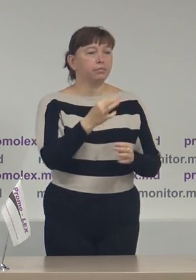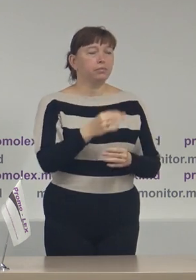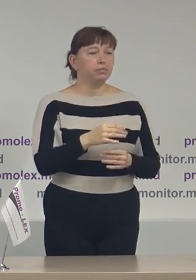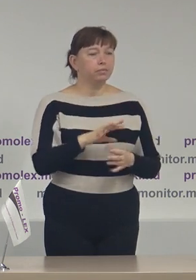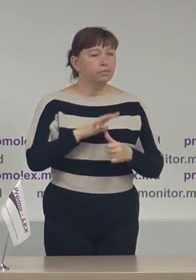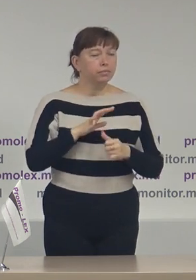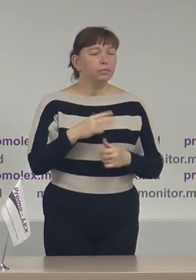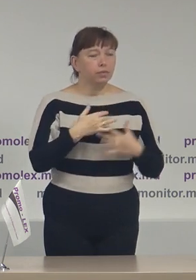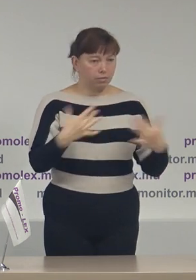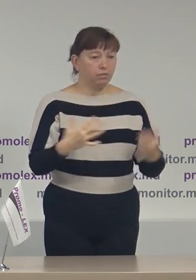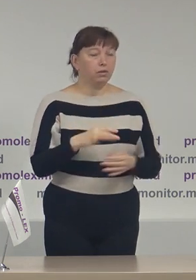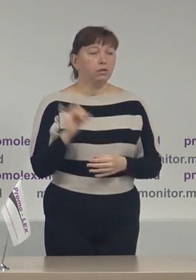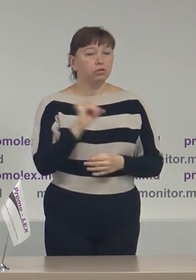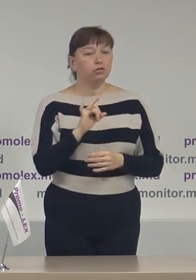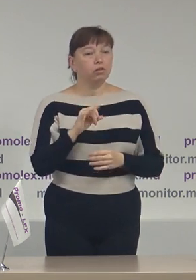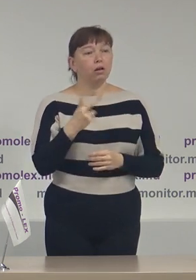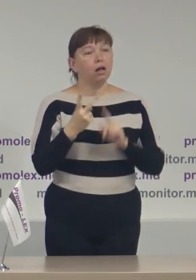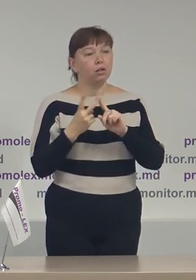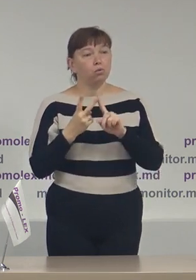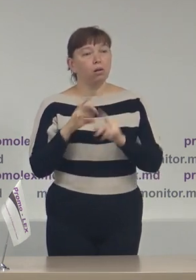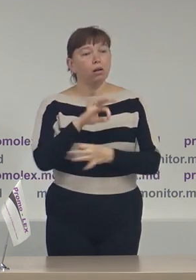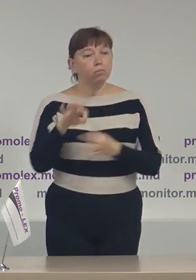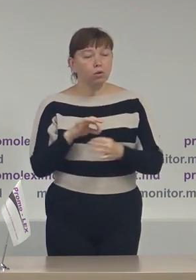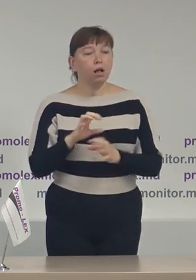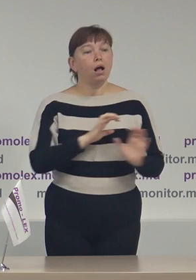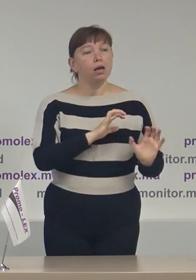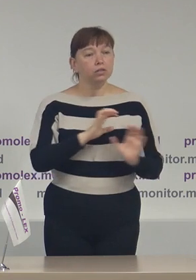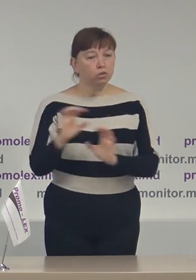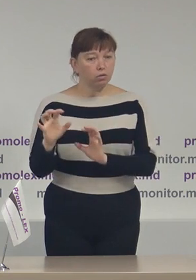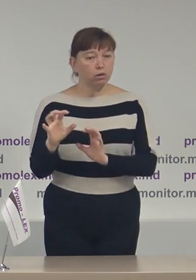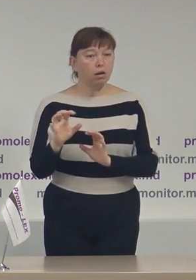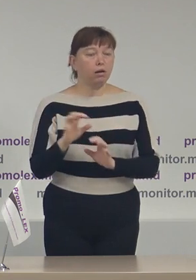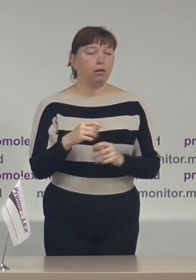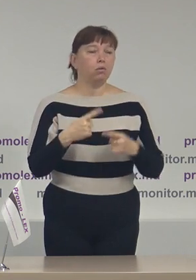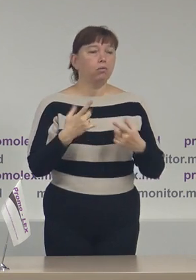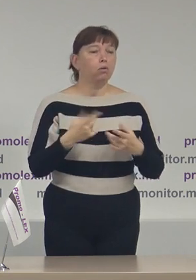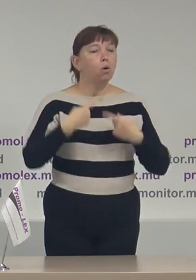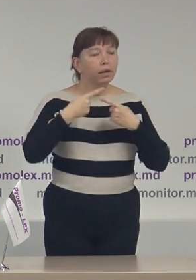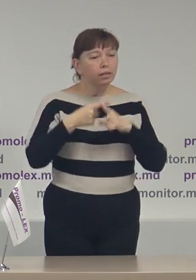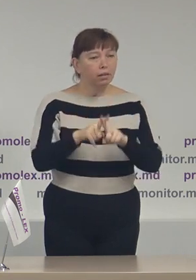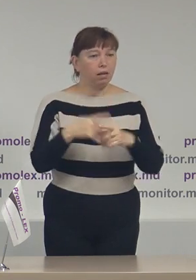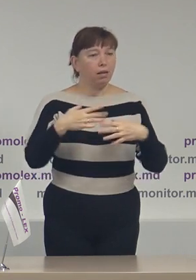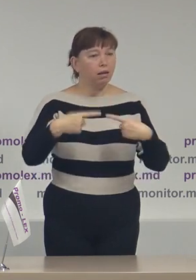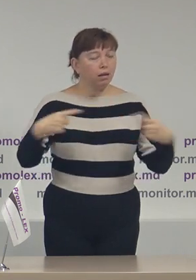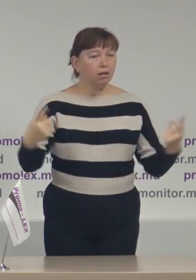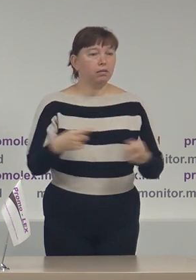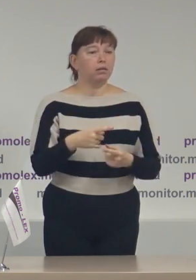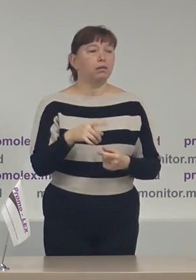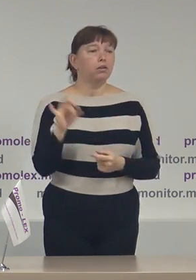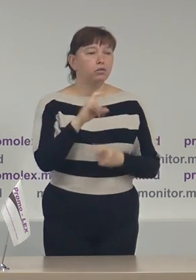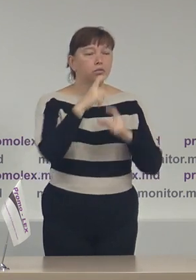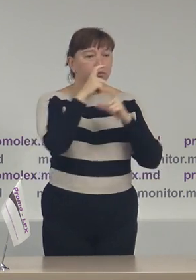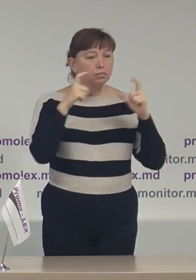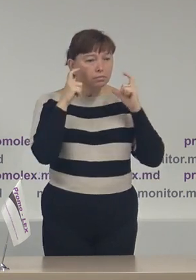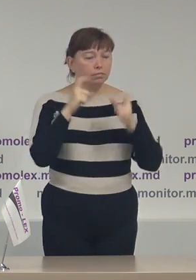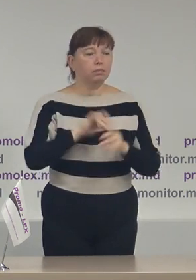Și al doilea în ceea ce privește asigurarea cu echipament de protecție a tuturor